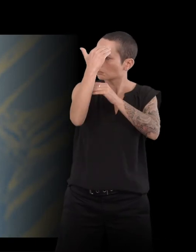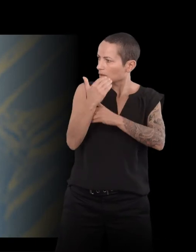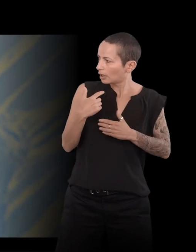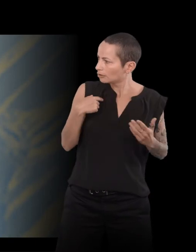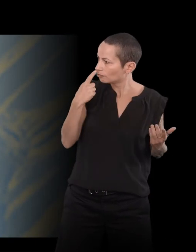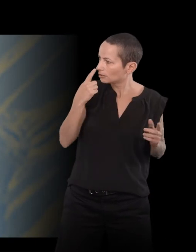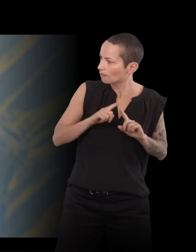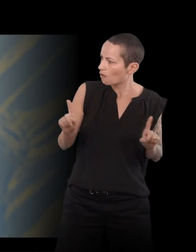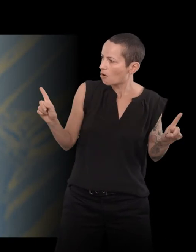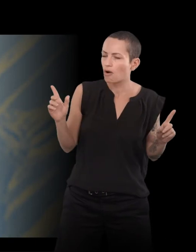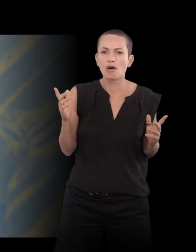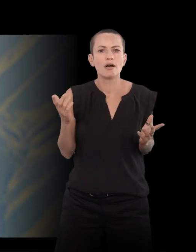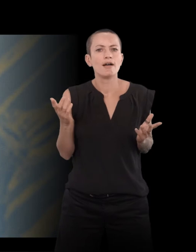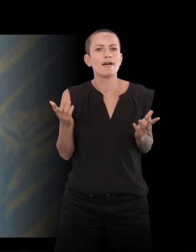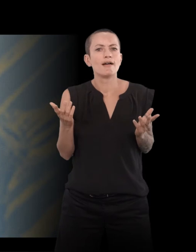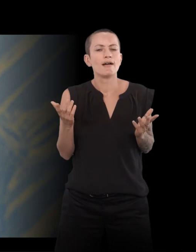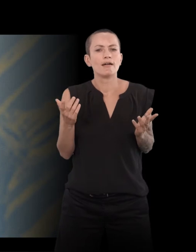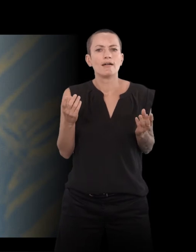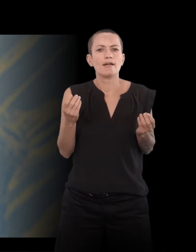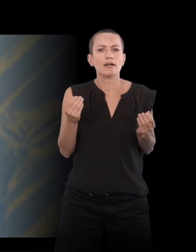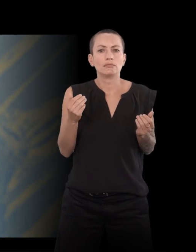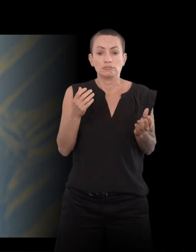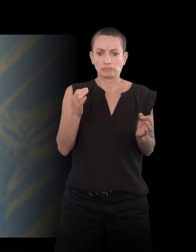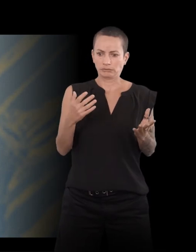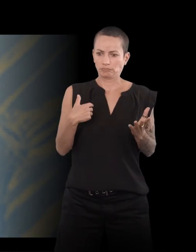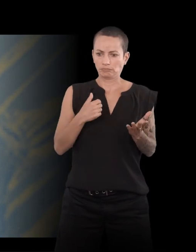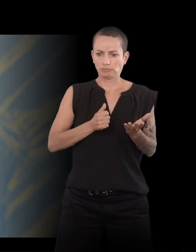Il me semblait que si j'écrivais, que les mots seraient tout nus.